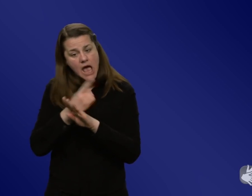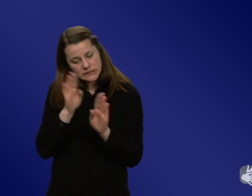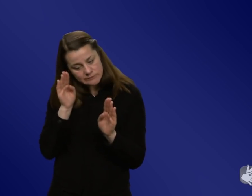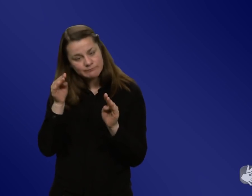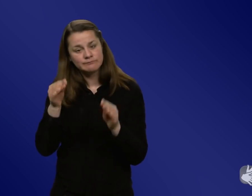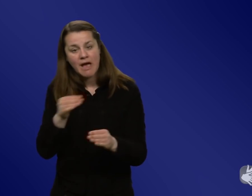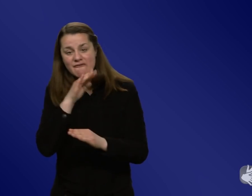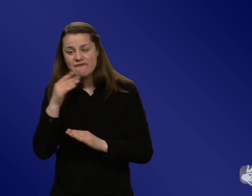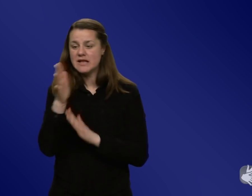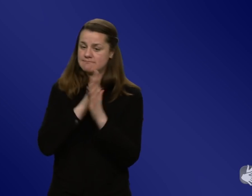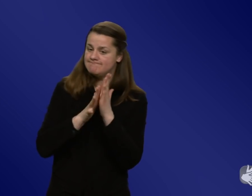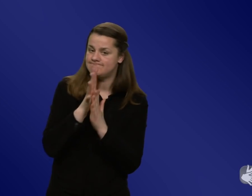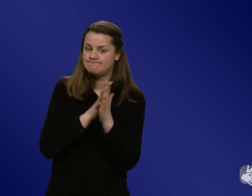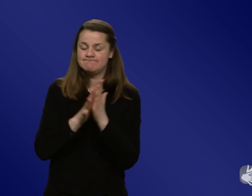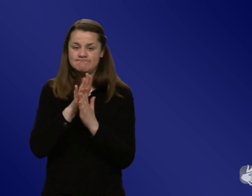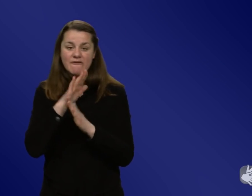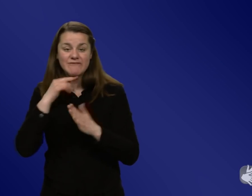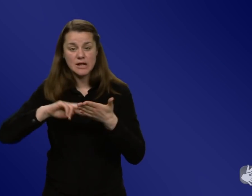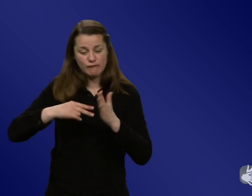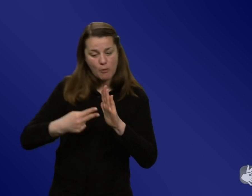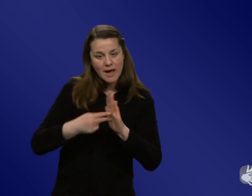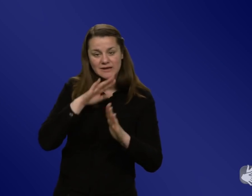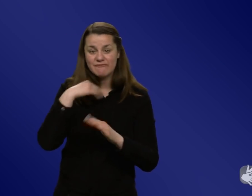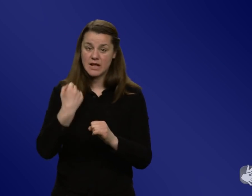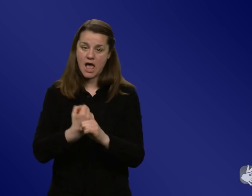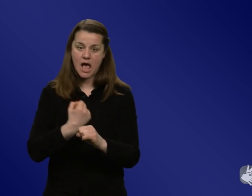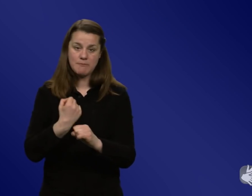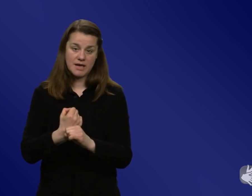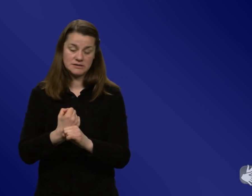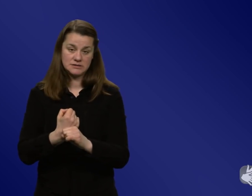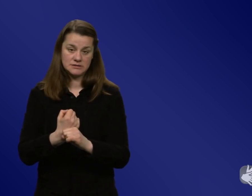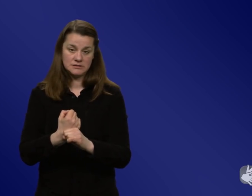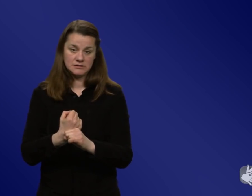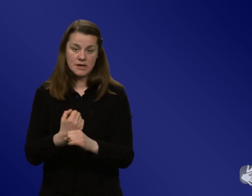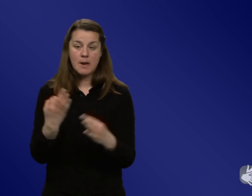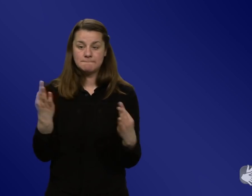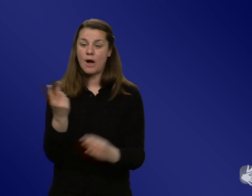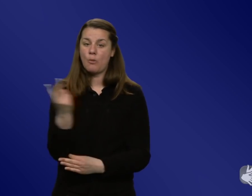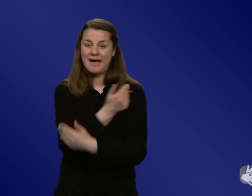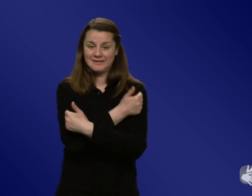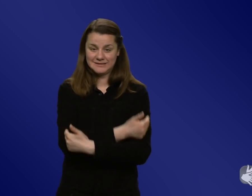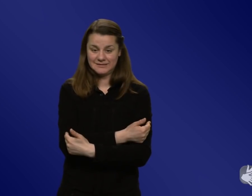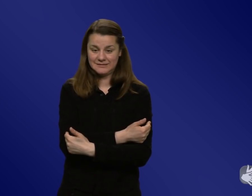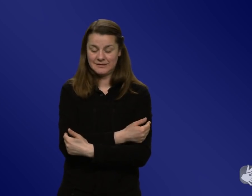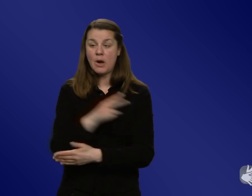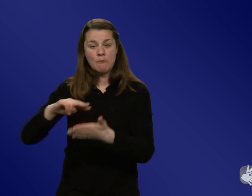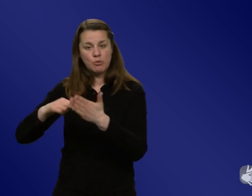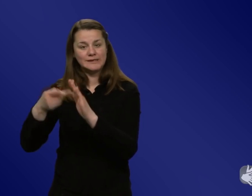wirklich viel Arbeit ist, aber dann wird es auch gehört. Also ich glaube, es braucht immer beides, die Awareness bei der Politik, aber